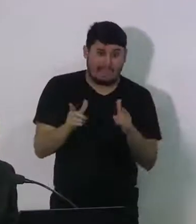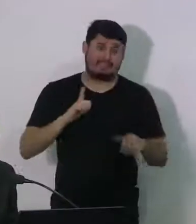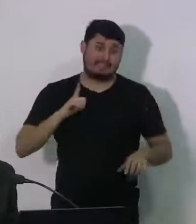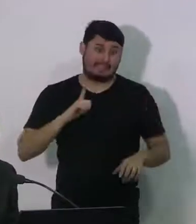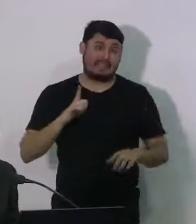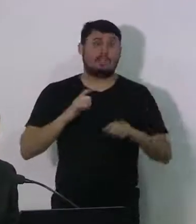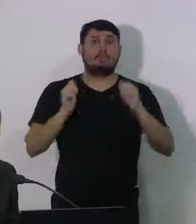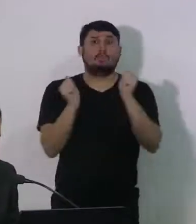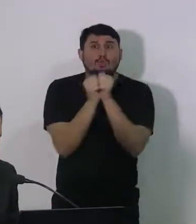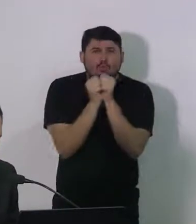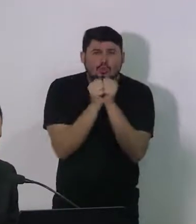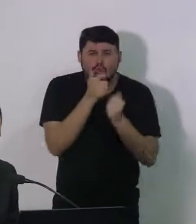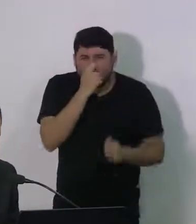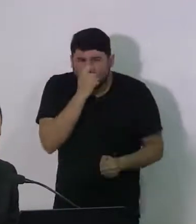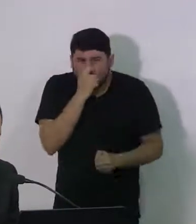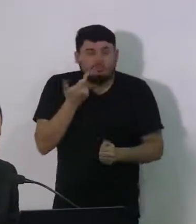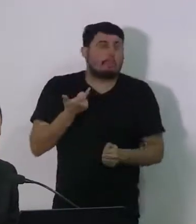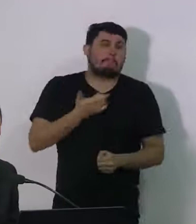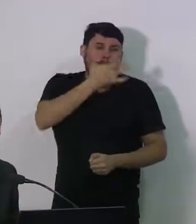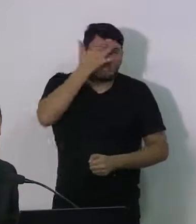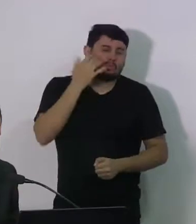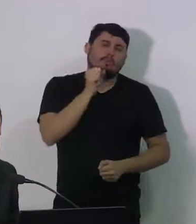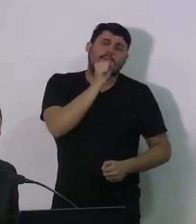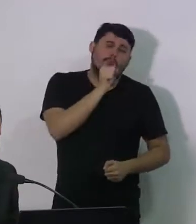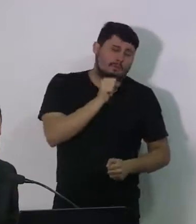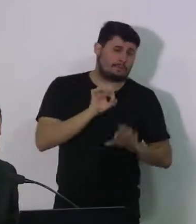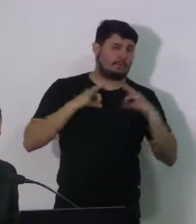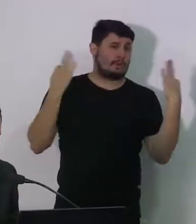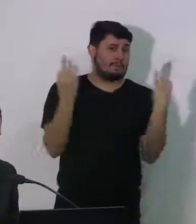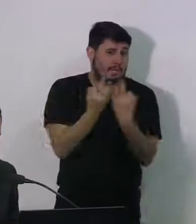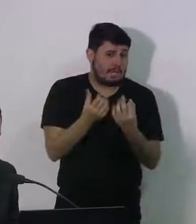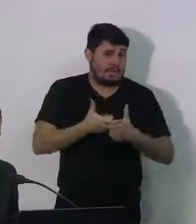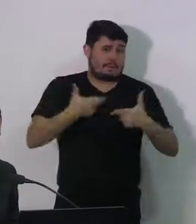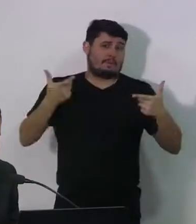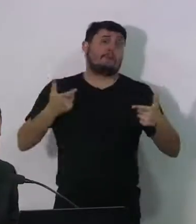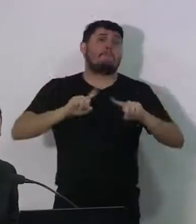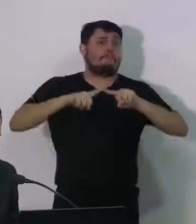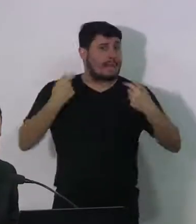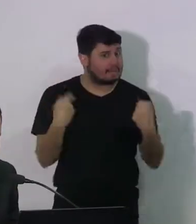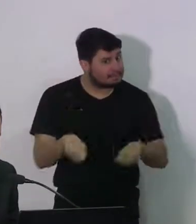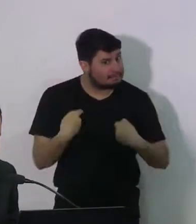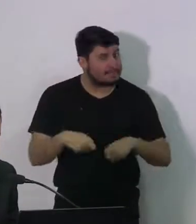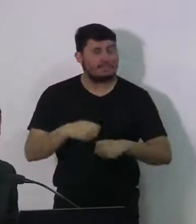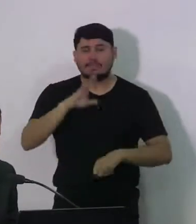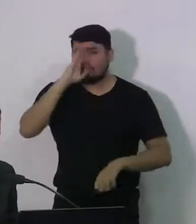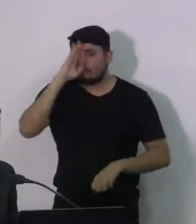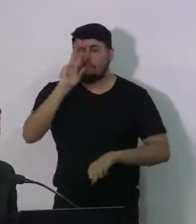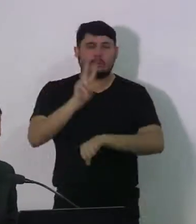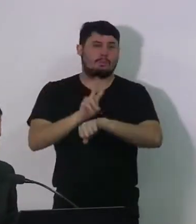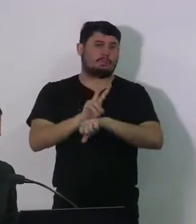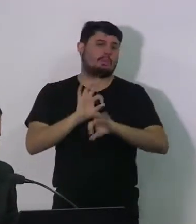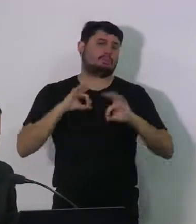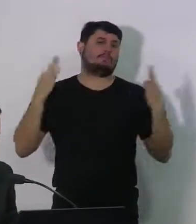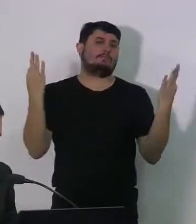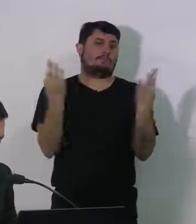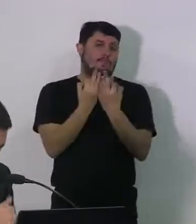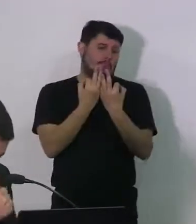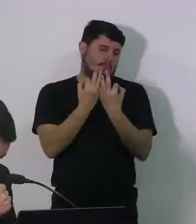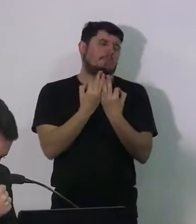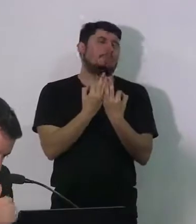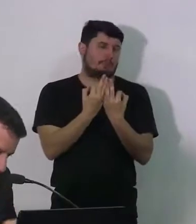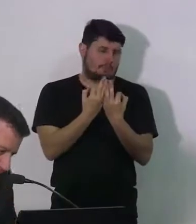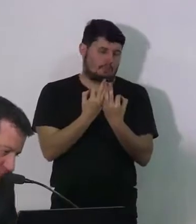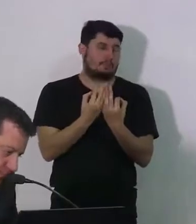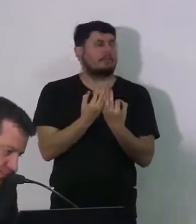neto, os sobrinhos ali, que moram todos num canto só. Mas a gente precisa preservar a nossa família, as nossas famílias.